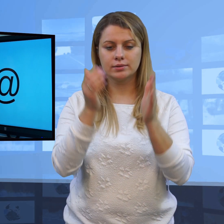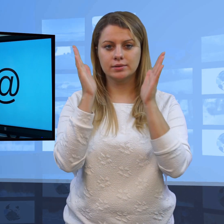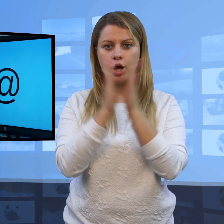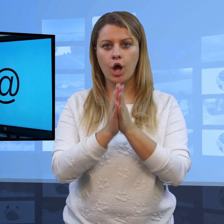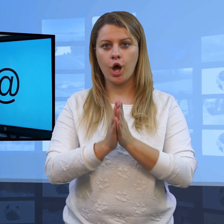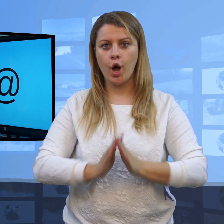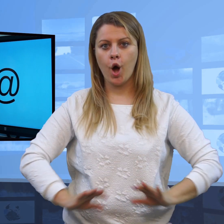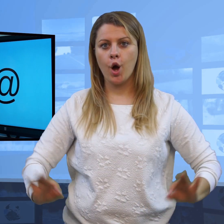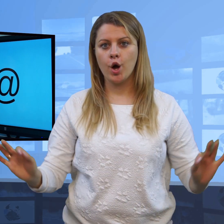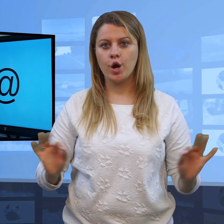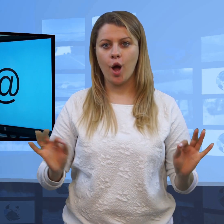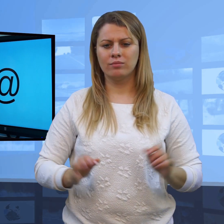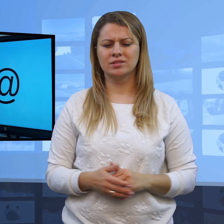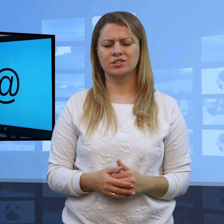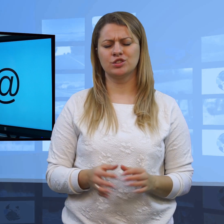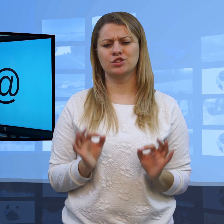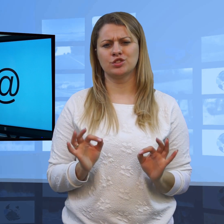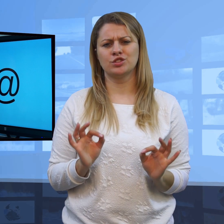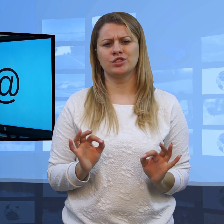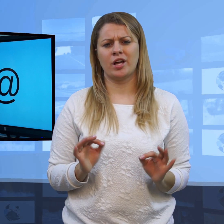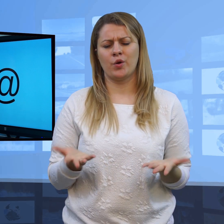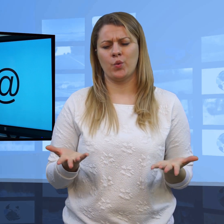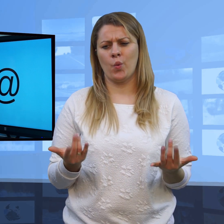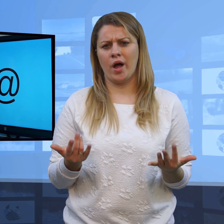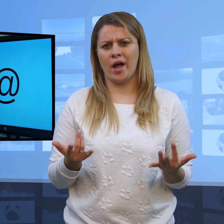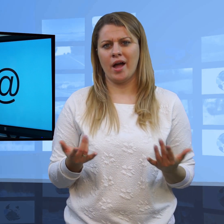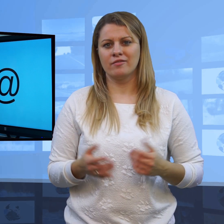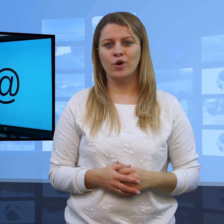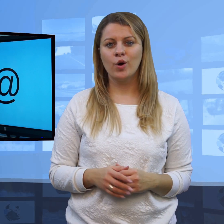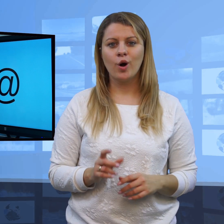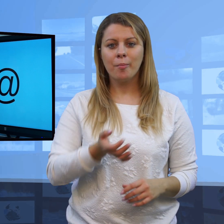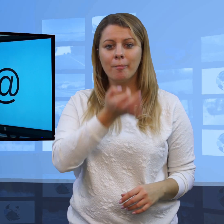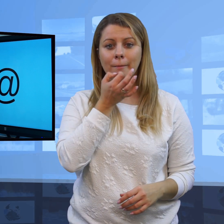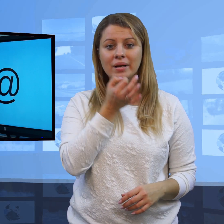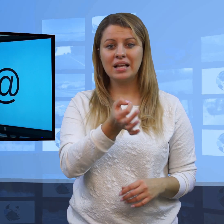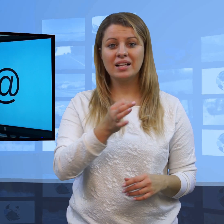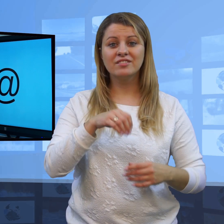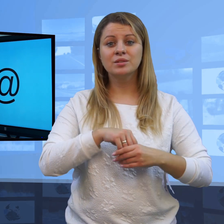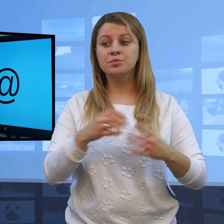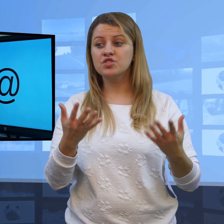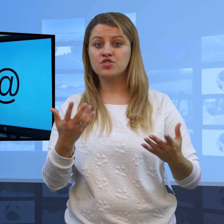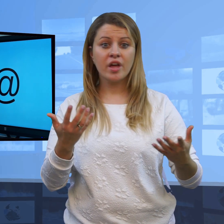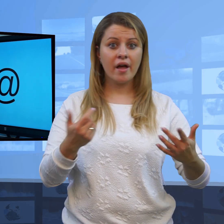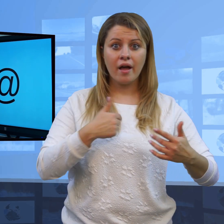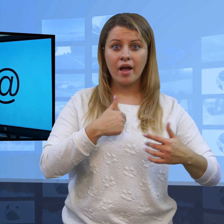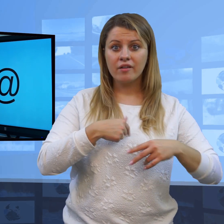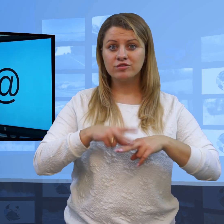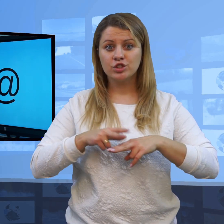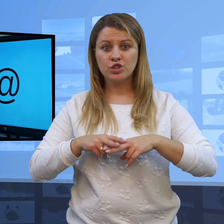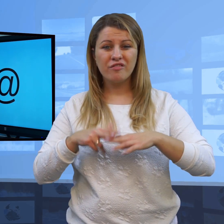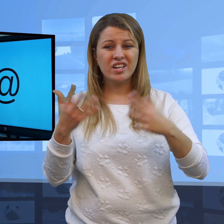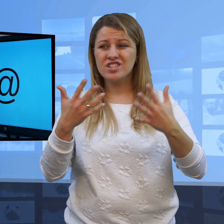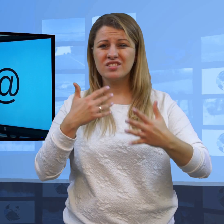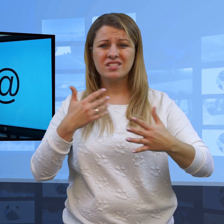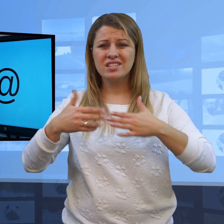biur podawczo-odbiorczych. Dzisiaj, żeby dostać odpowiedź na jakieś pytanie z każdego z